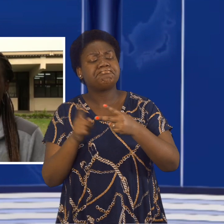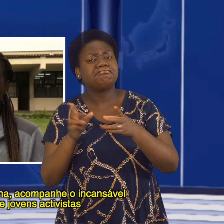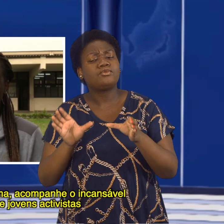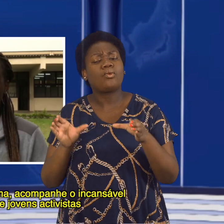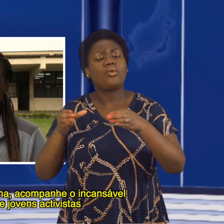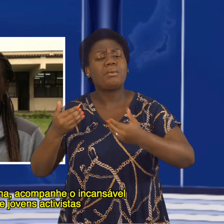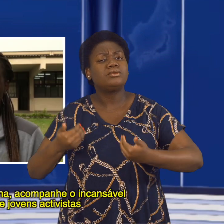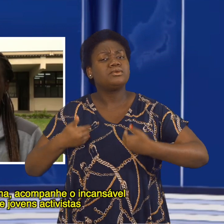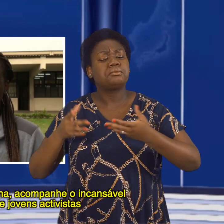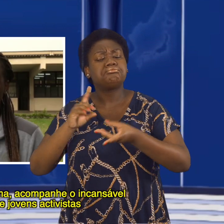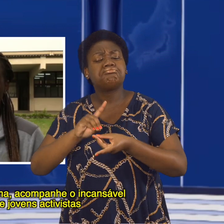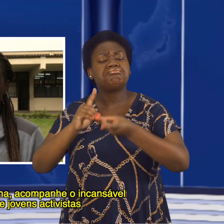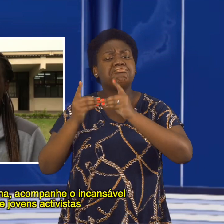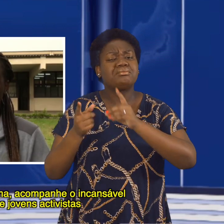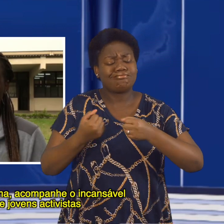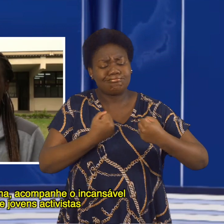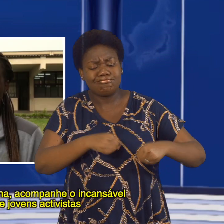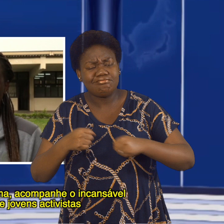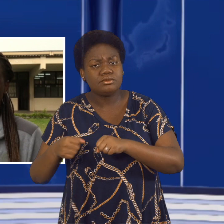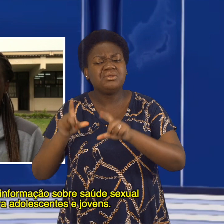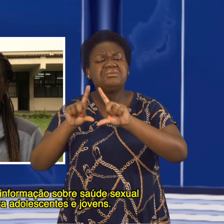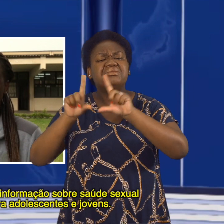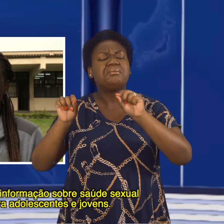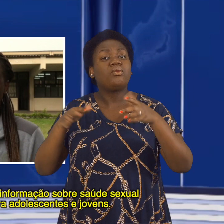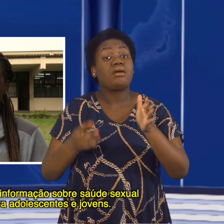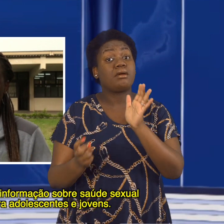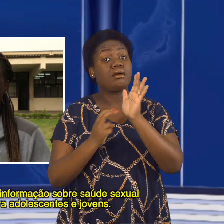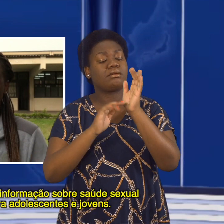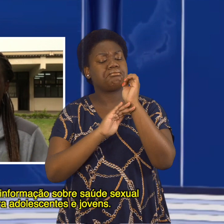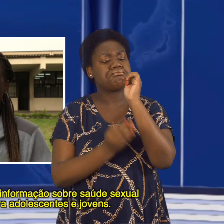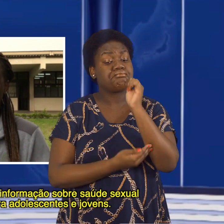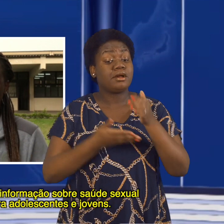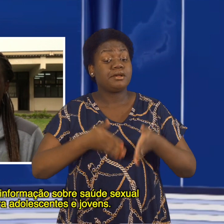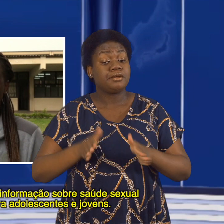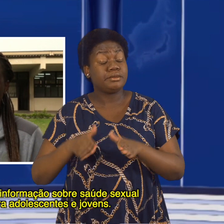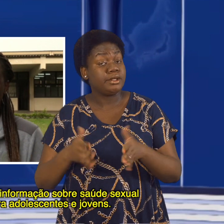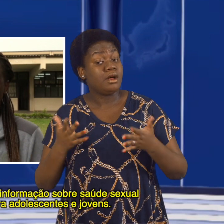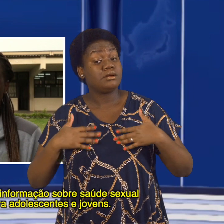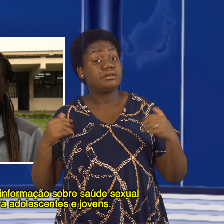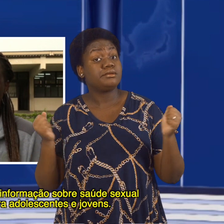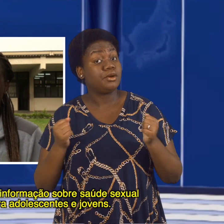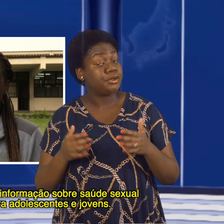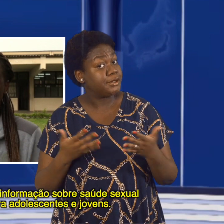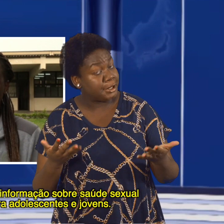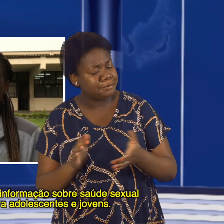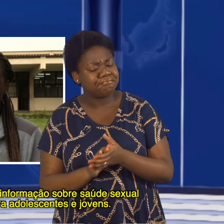Acompanhe o incansável trabalho de jovens ativistas para garantir o acesso à informação sobre saúde sexual e reprodutiva para